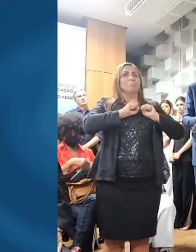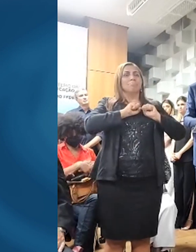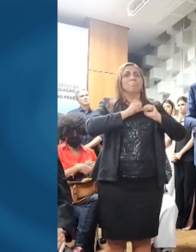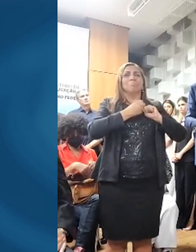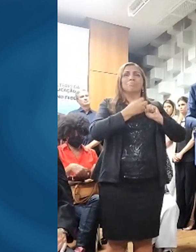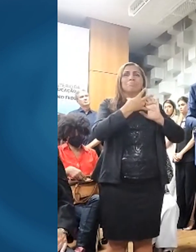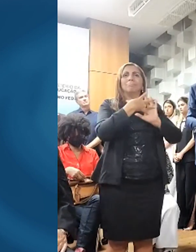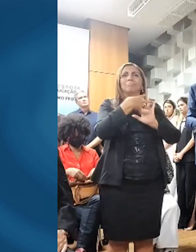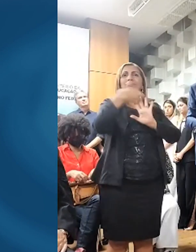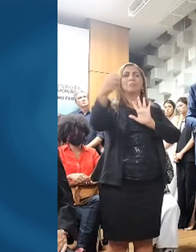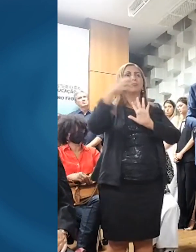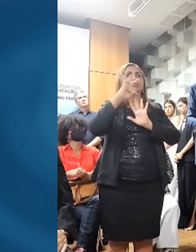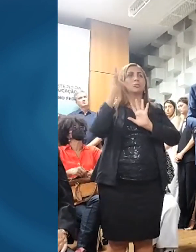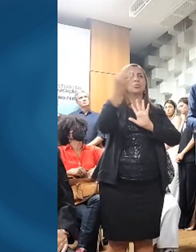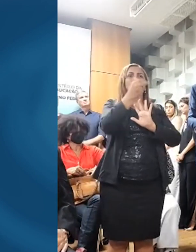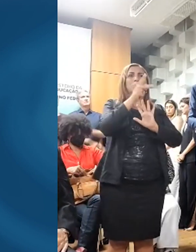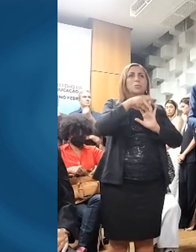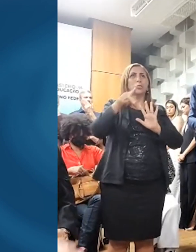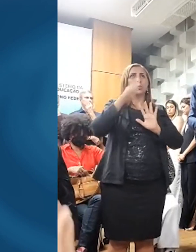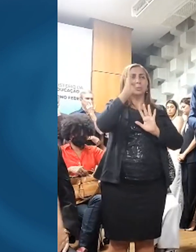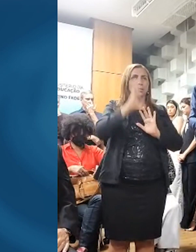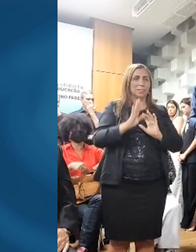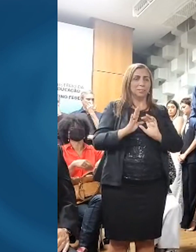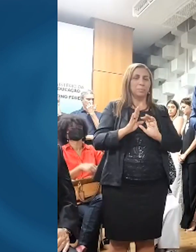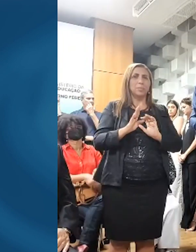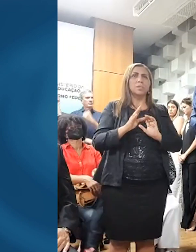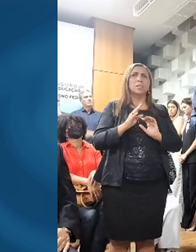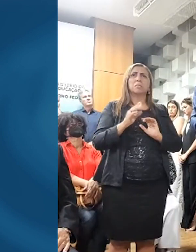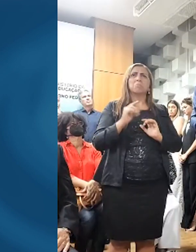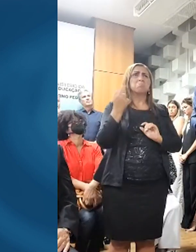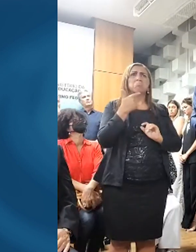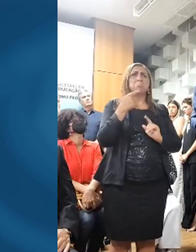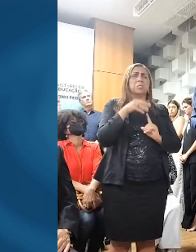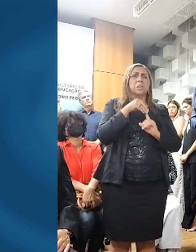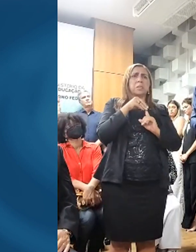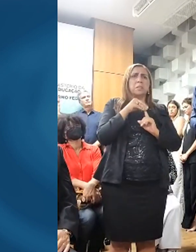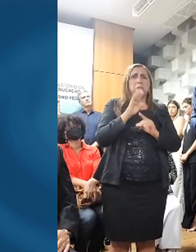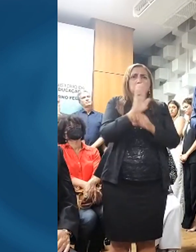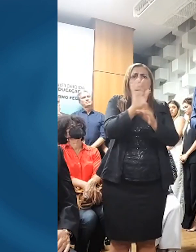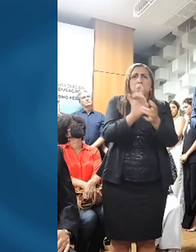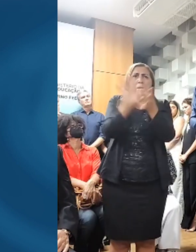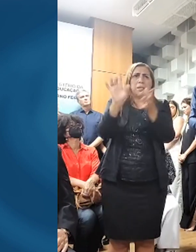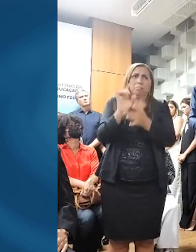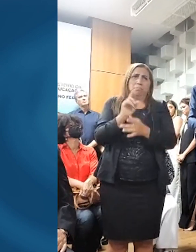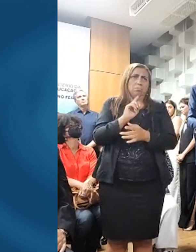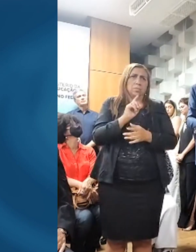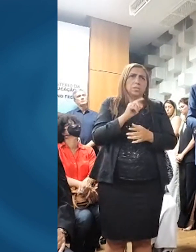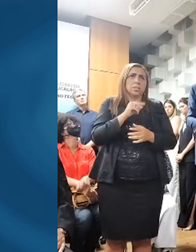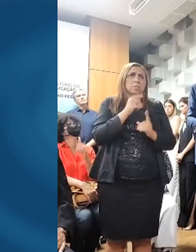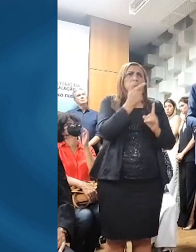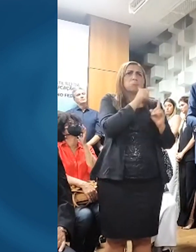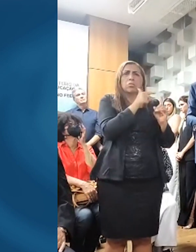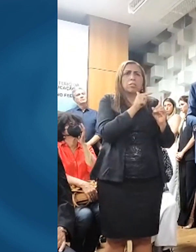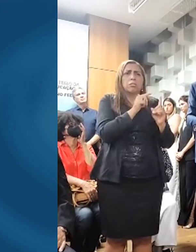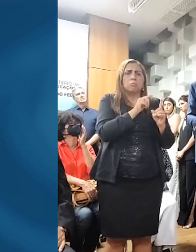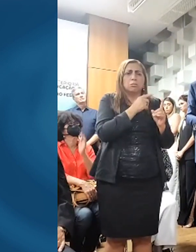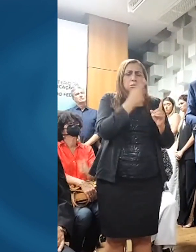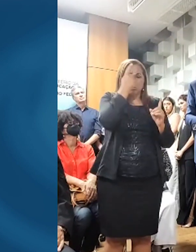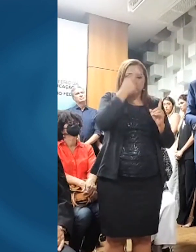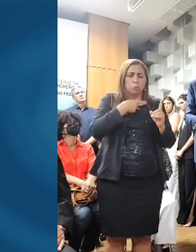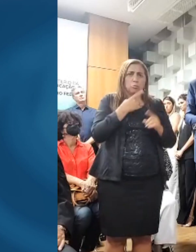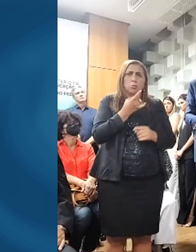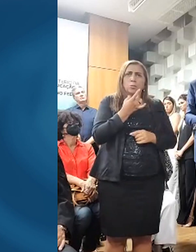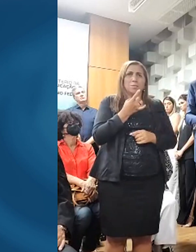encerrou o discurso citando Paulo Freire. Ninguém liberta ninguém, ninguém se liberta